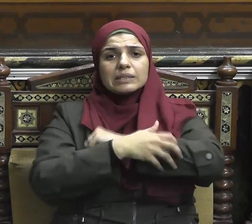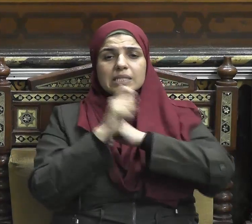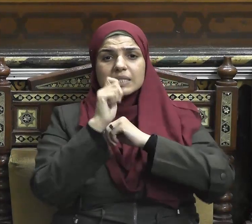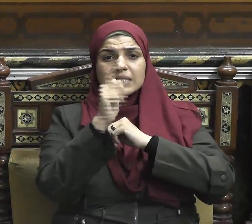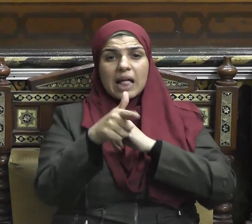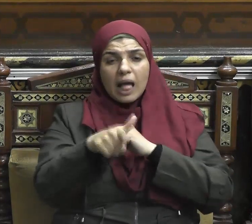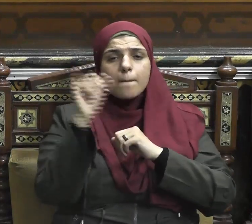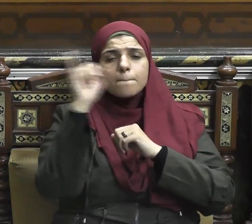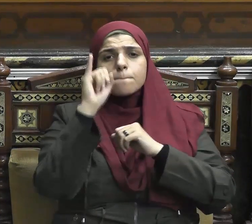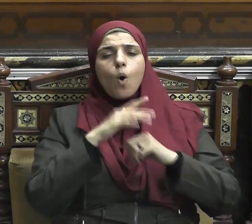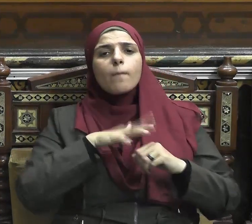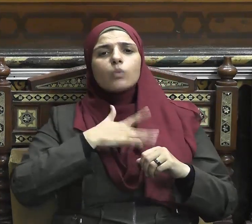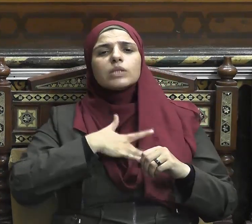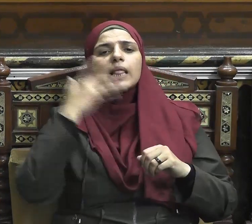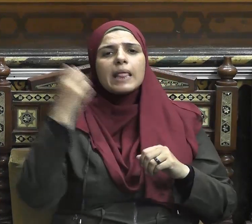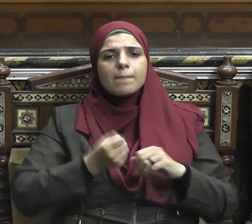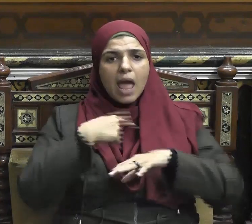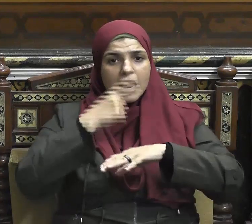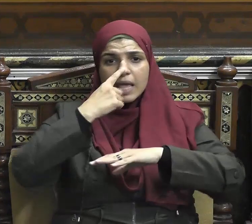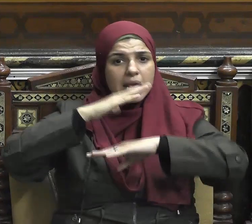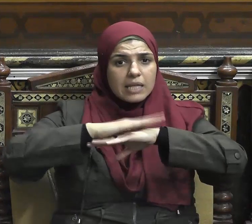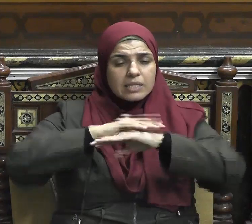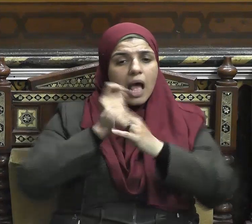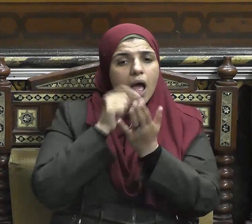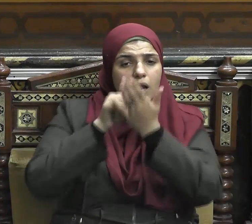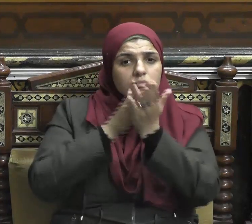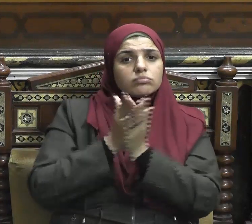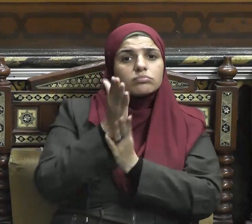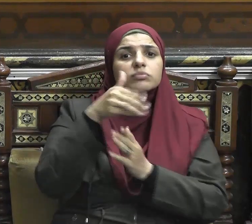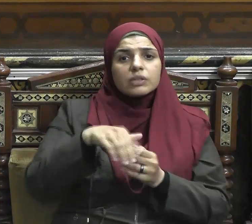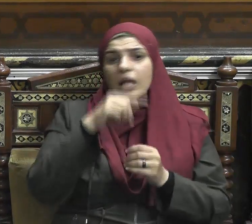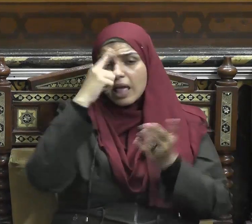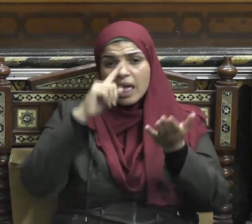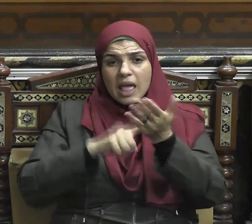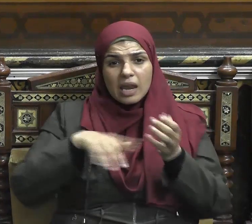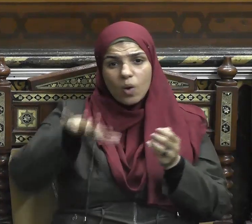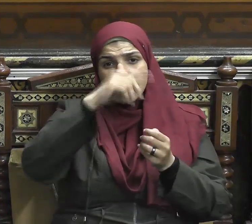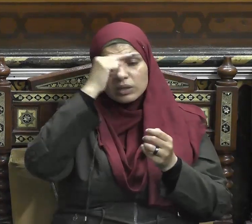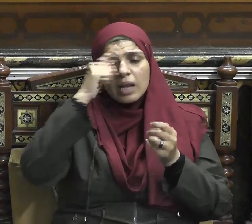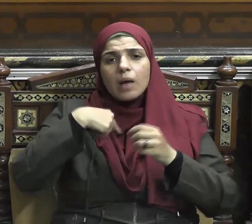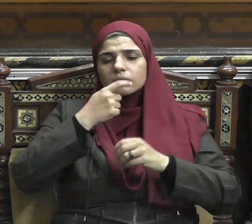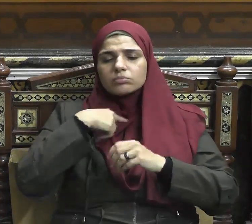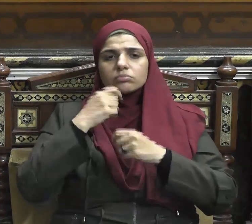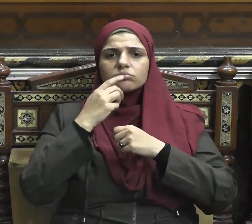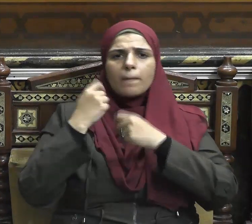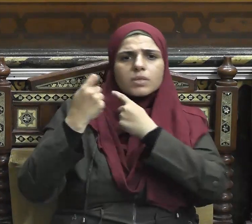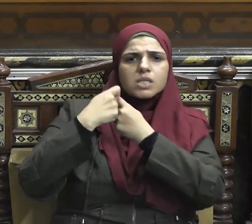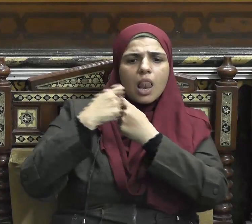اتلوا ما أحي إليك من الكتاب وأقم الصلاة إن الصلاة تنهى عن الفحشاء